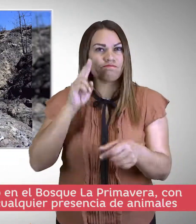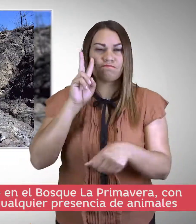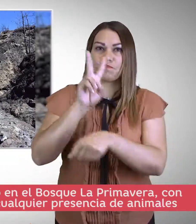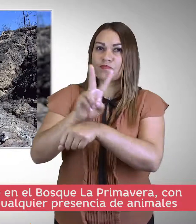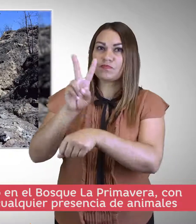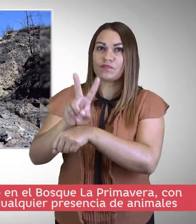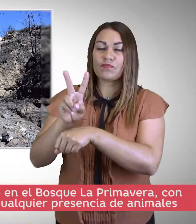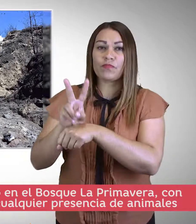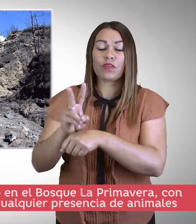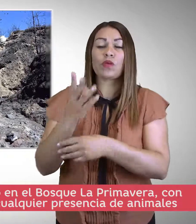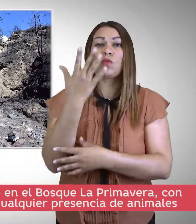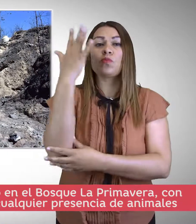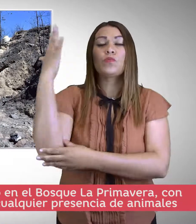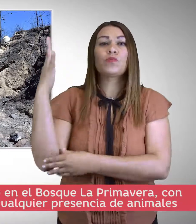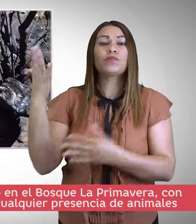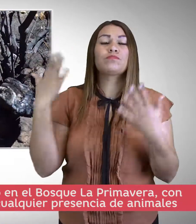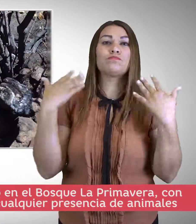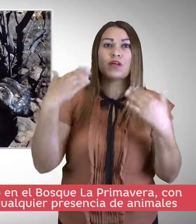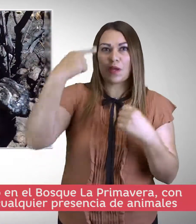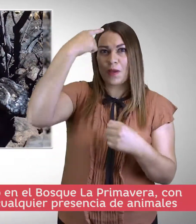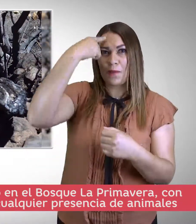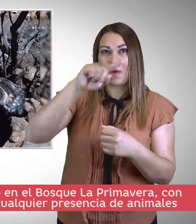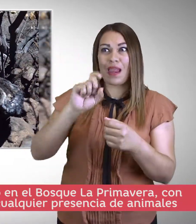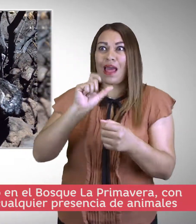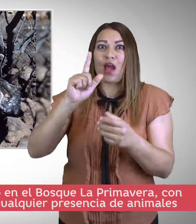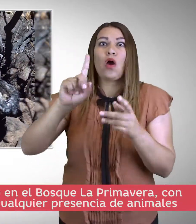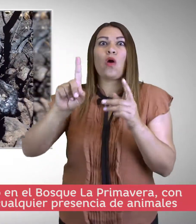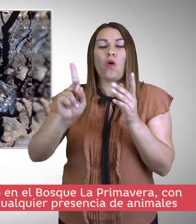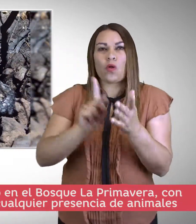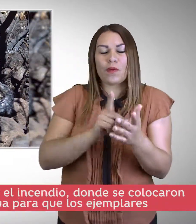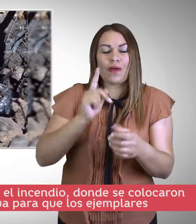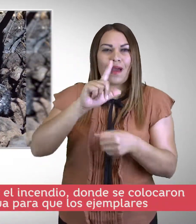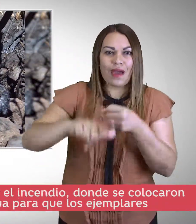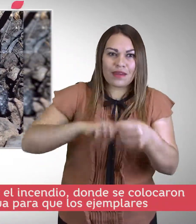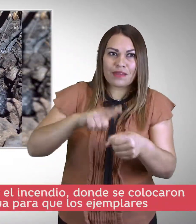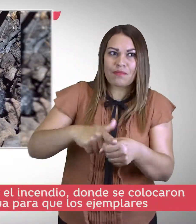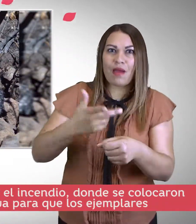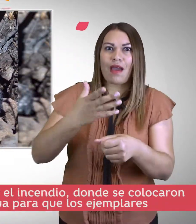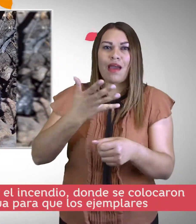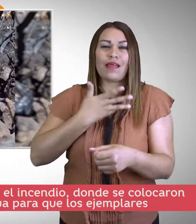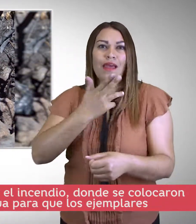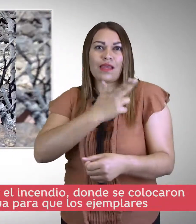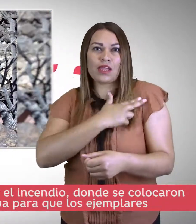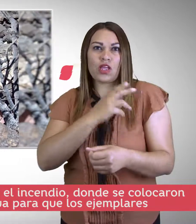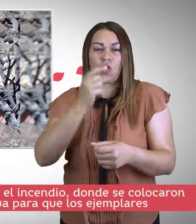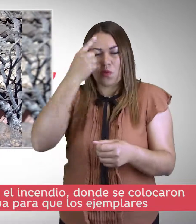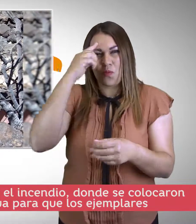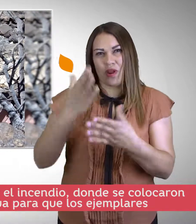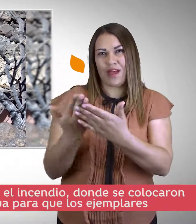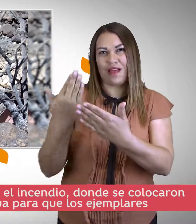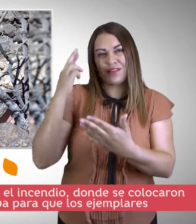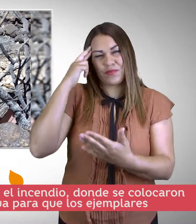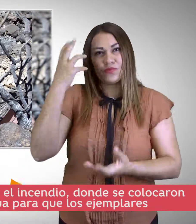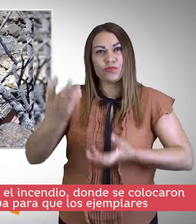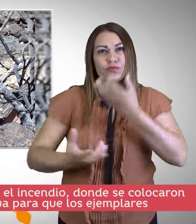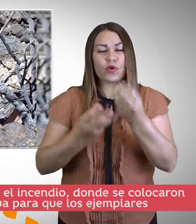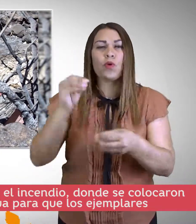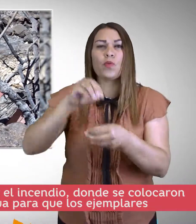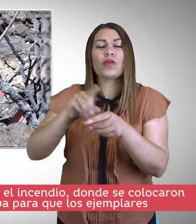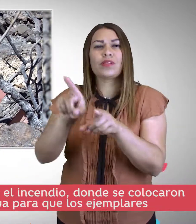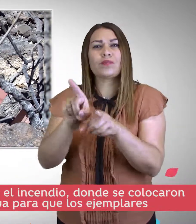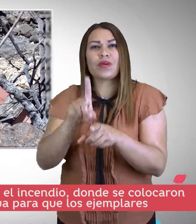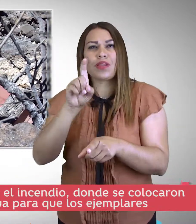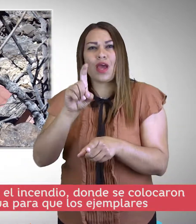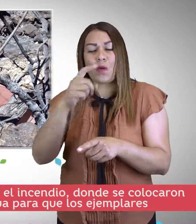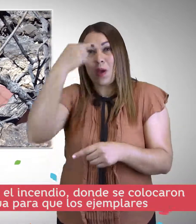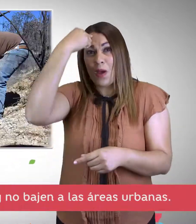monitoreo en el bosque de la primavera con el fin de identificar cualquier presencia de animales en la zona afectada por el incendio, donde se colocaron depósitos